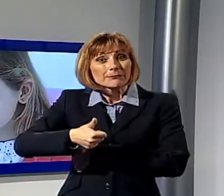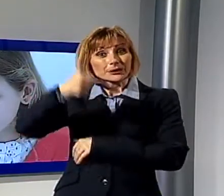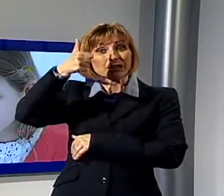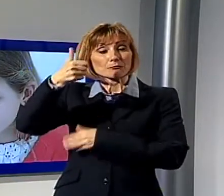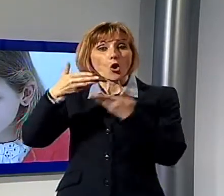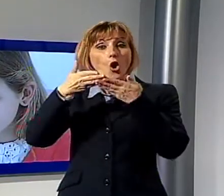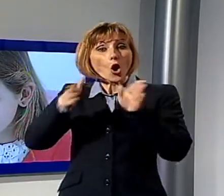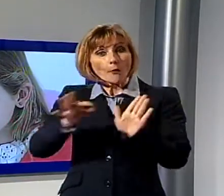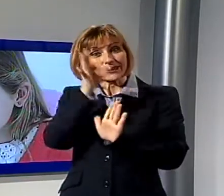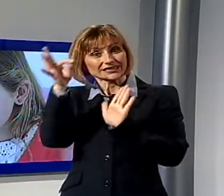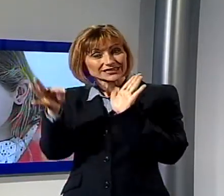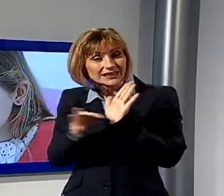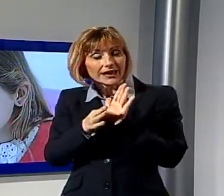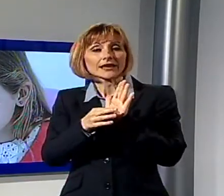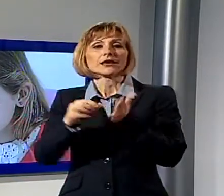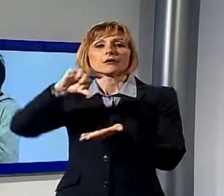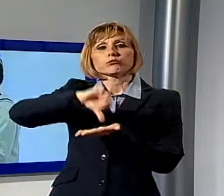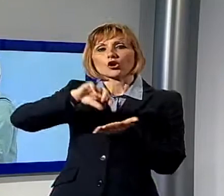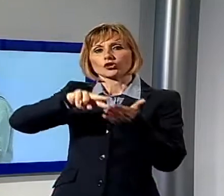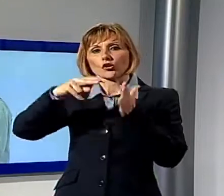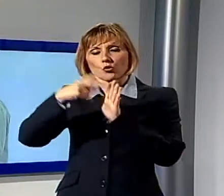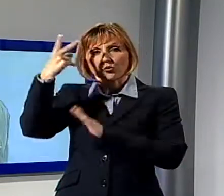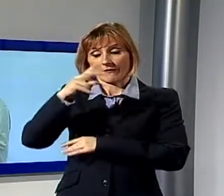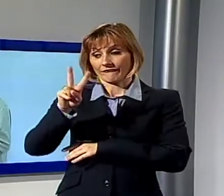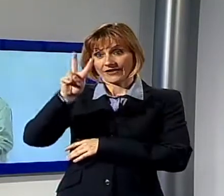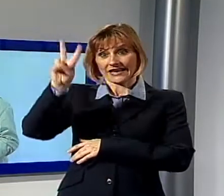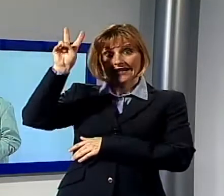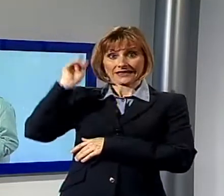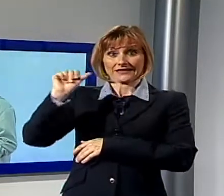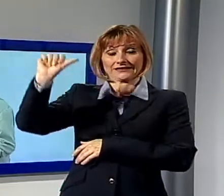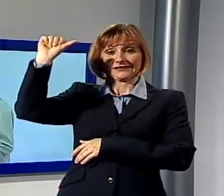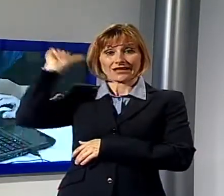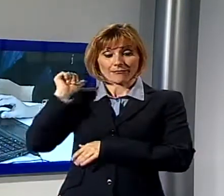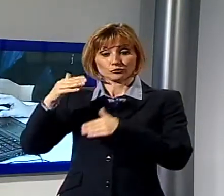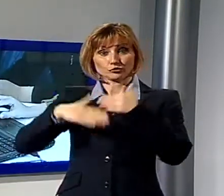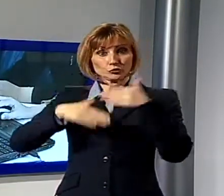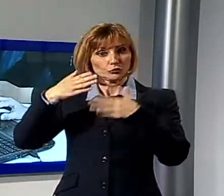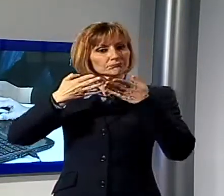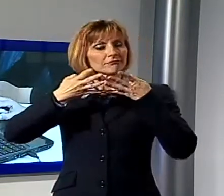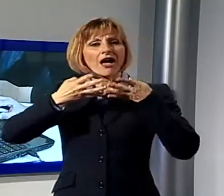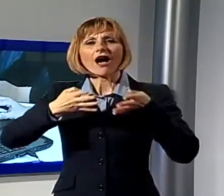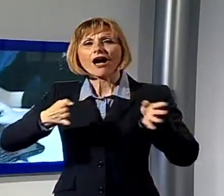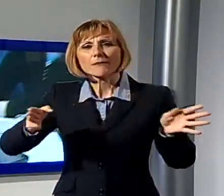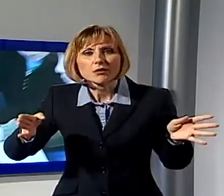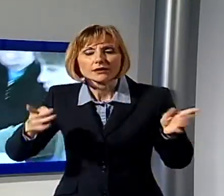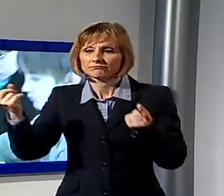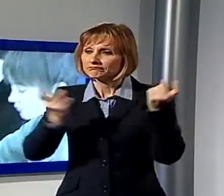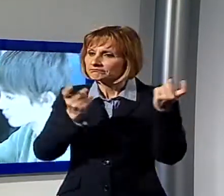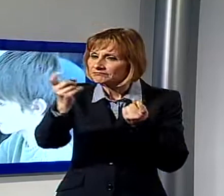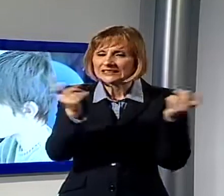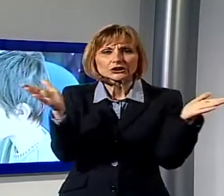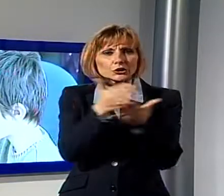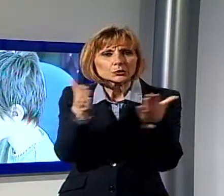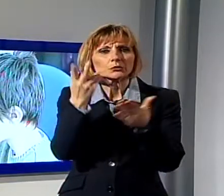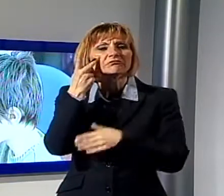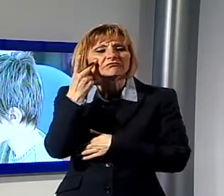del Polo Tecnologico Lucchese. Venerdì e sabato la struttura di Sorbano del Giudice ha aperto le porte per permettere a tutti,